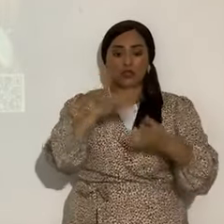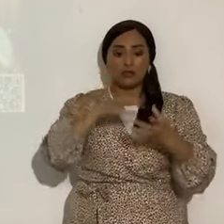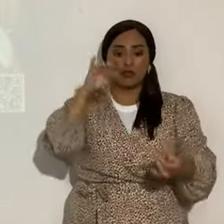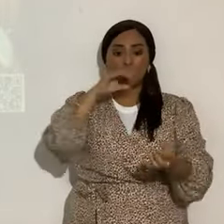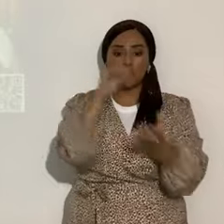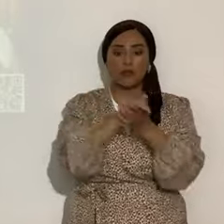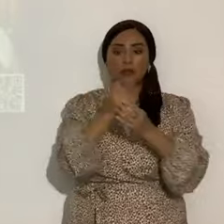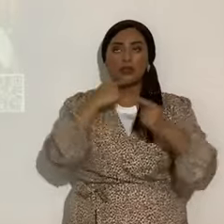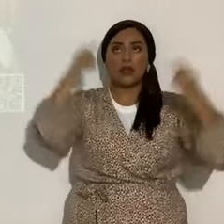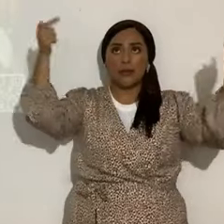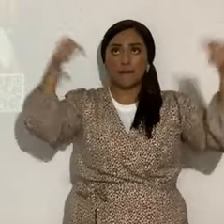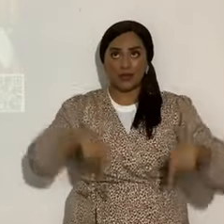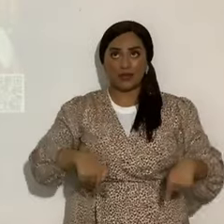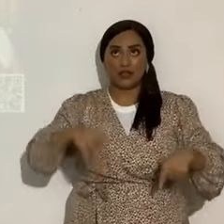novia dicen ven Yashu HaMashiach,